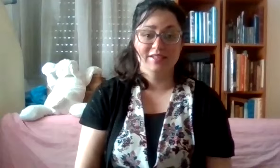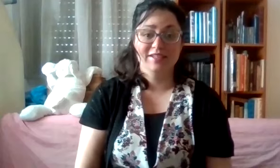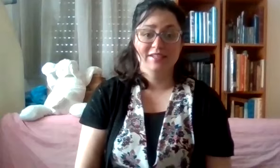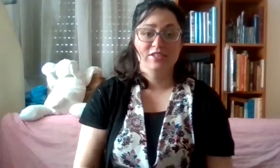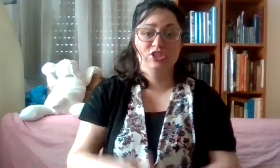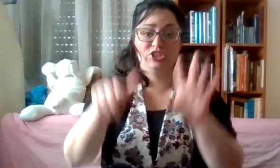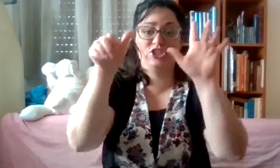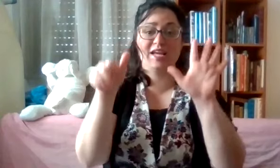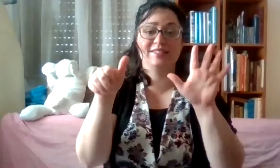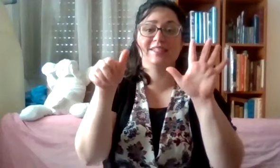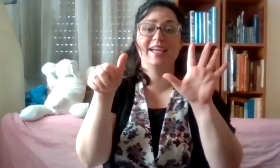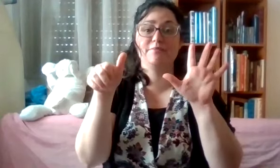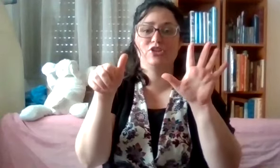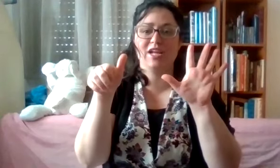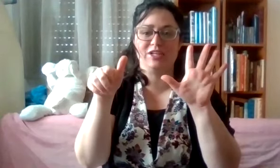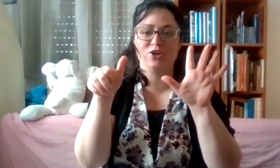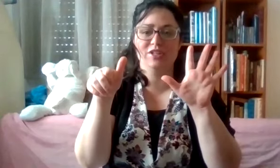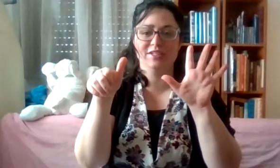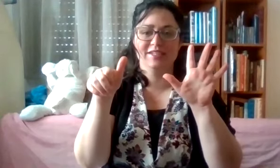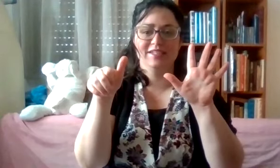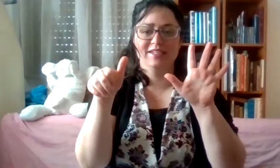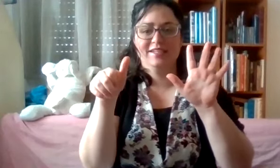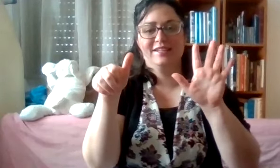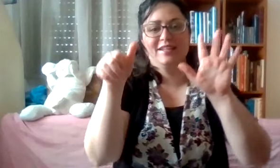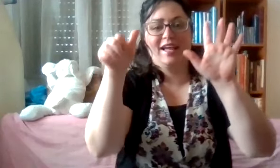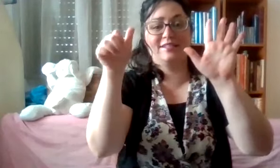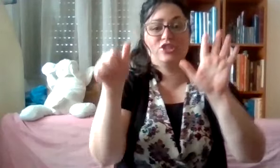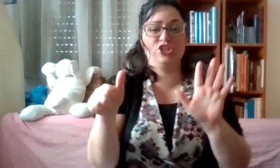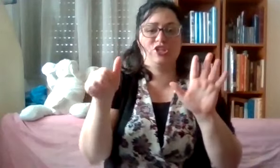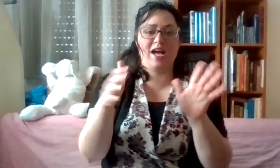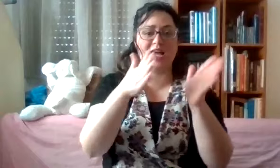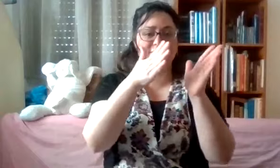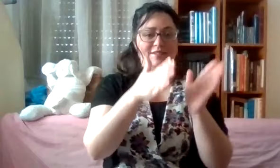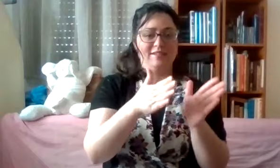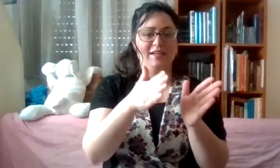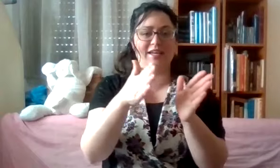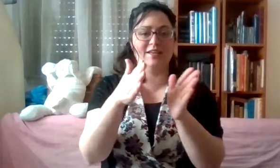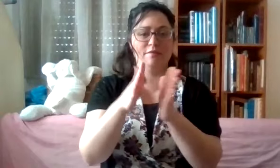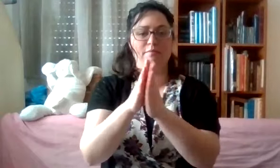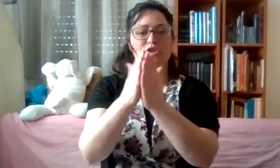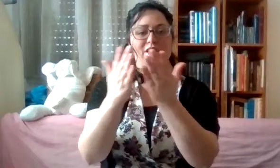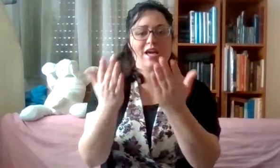שישה סדרי משנה, נכון? אז שישה סדרי משנה.